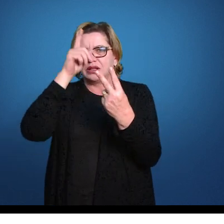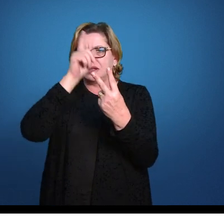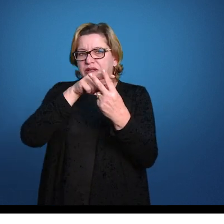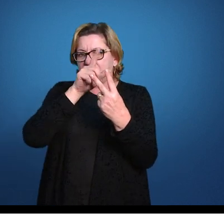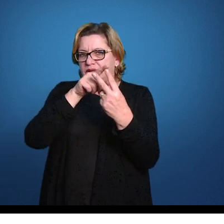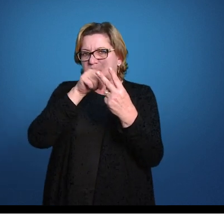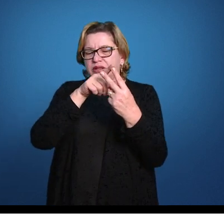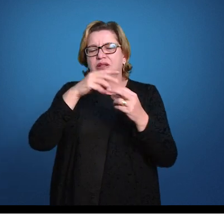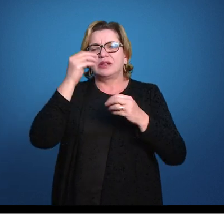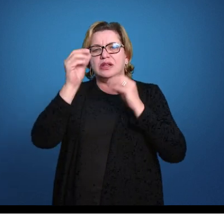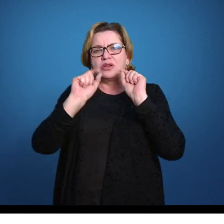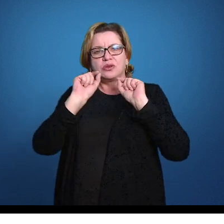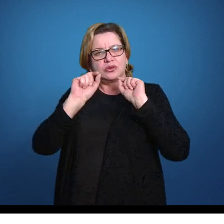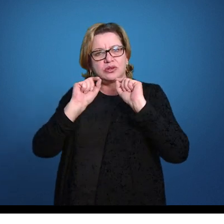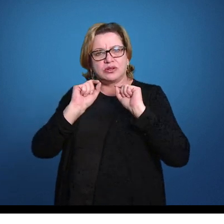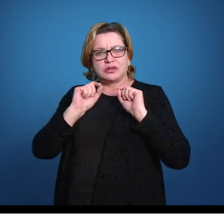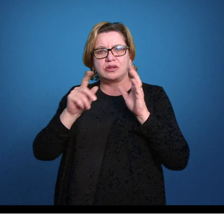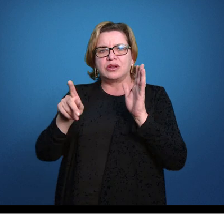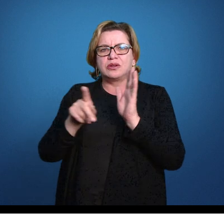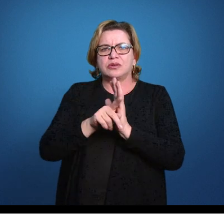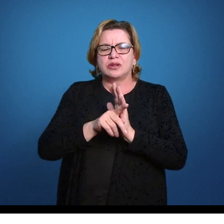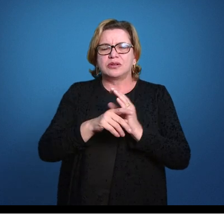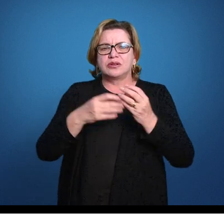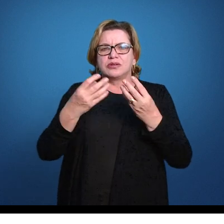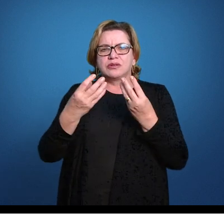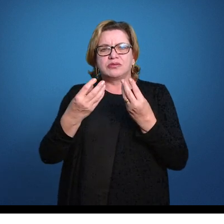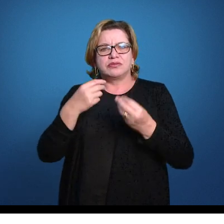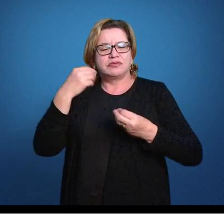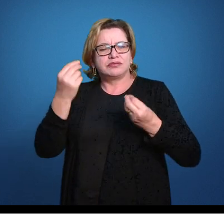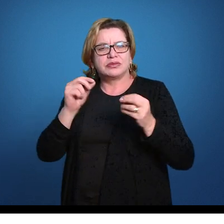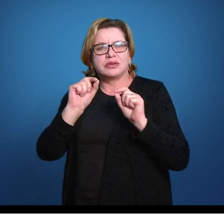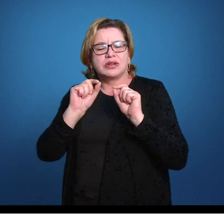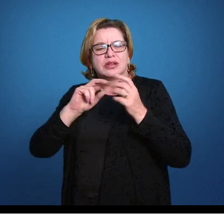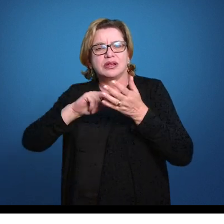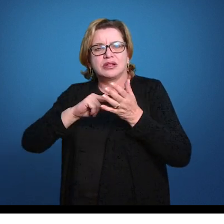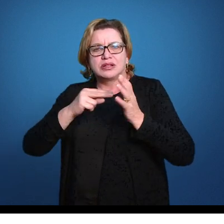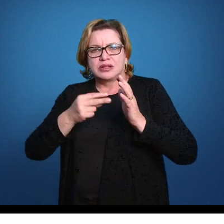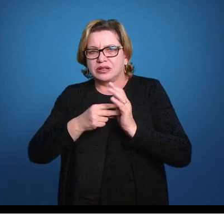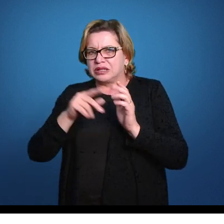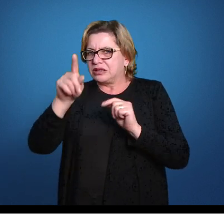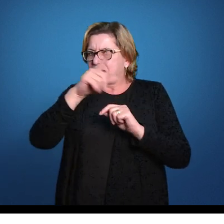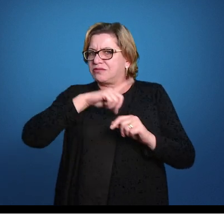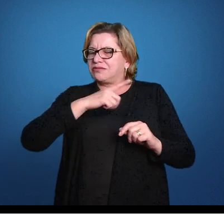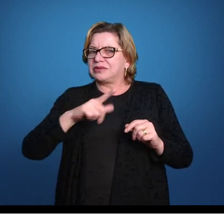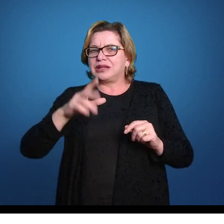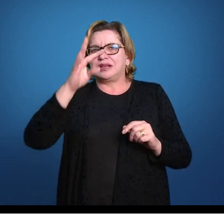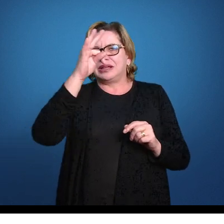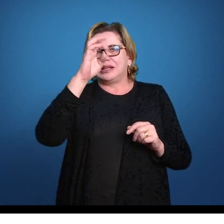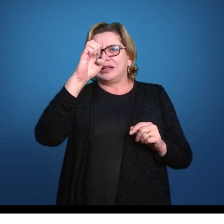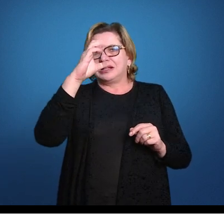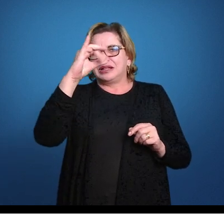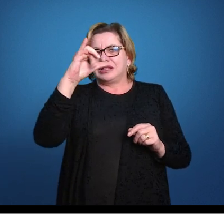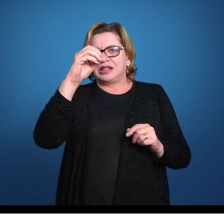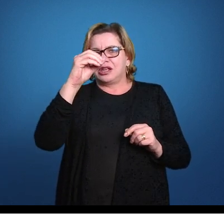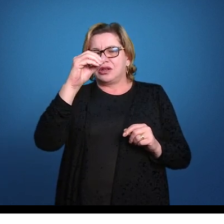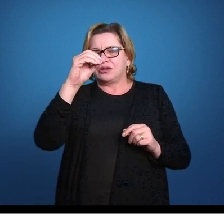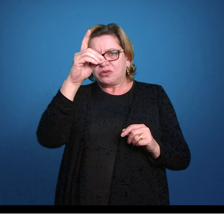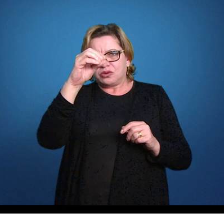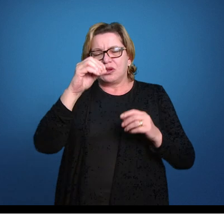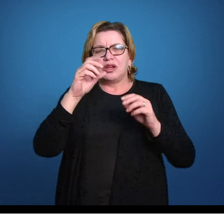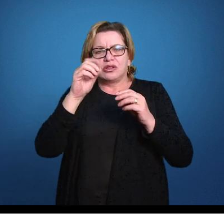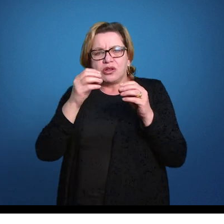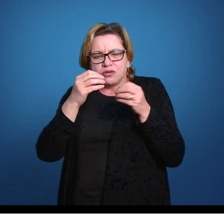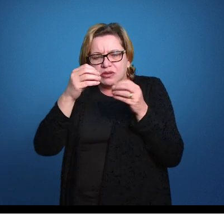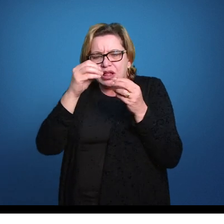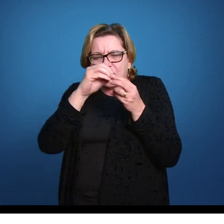um tipo de animal que é agregado de células, ou seja, ele não faz tecido, ele não tem desenvolvimento embrionário e é